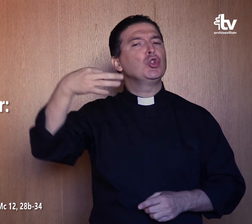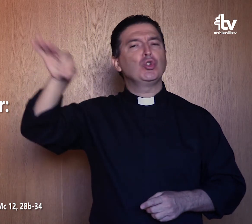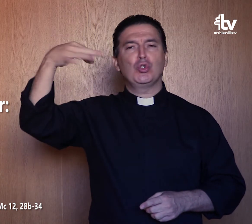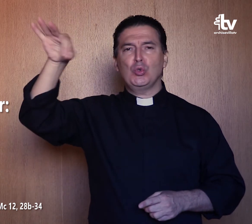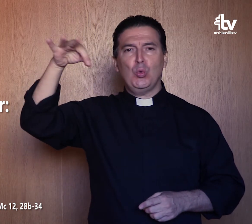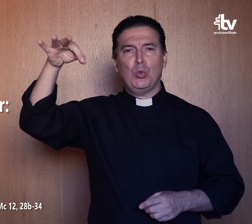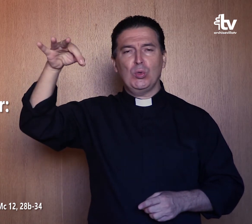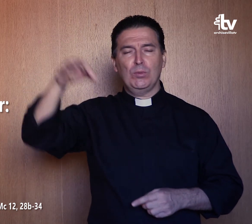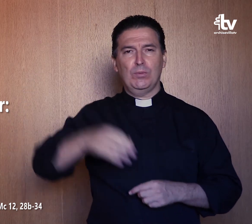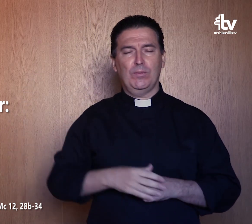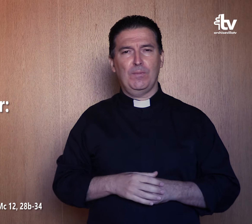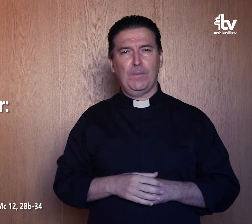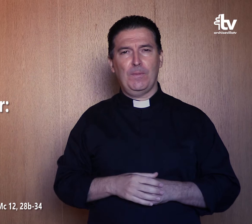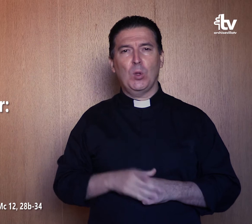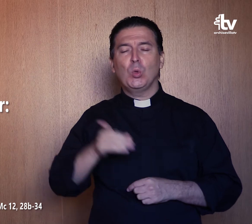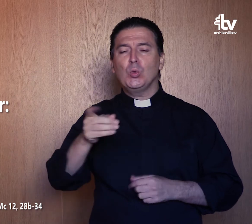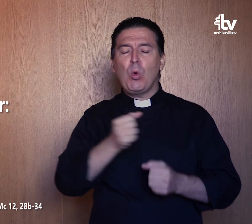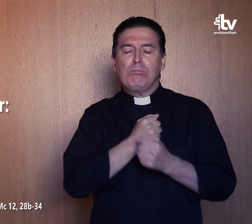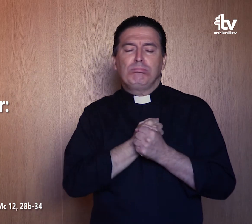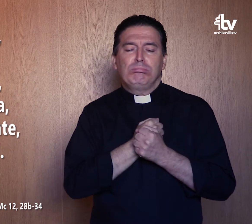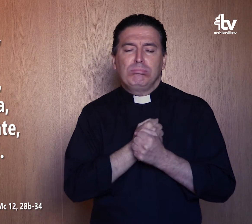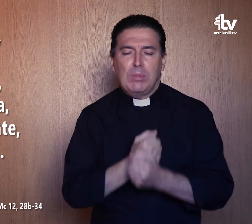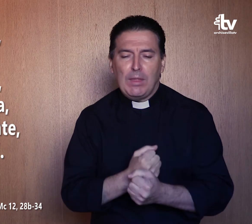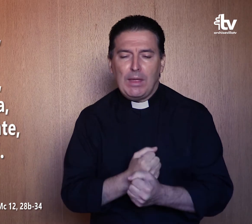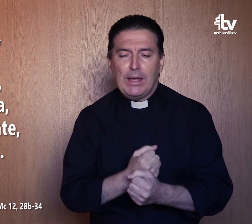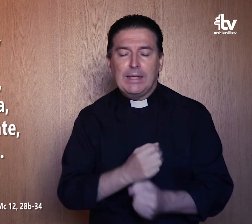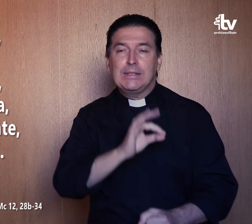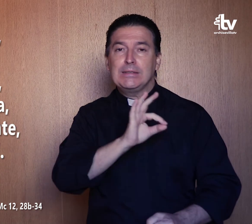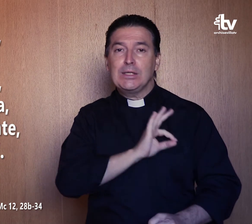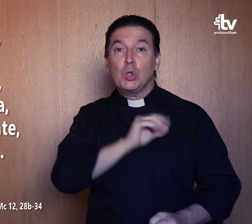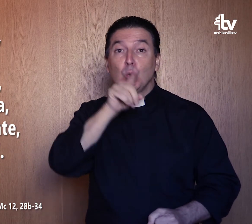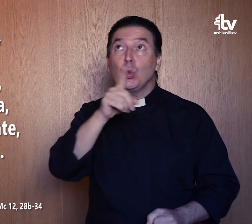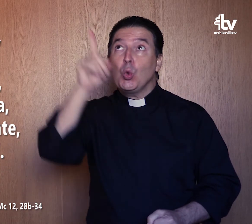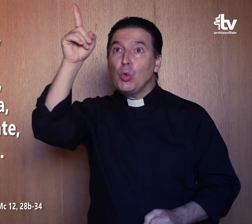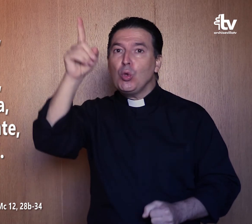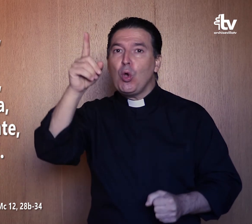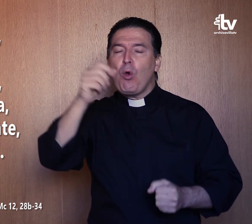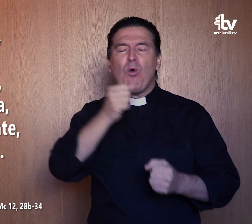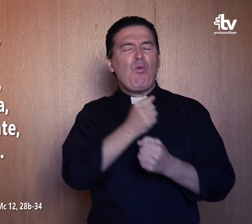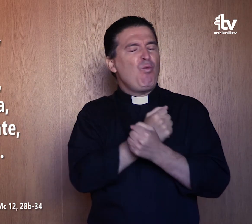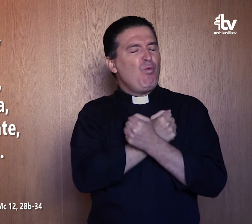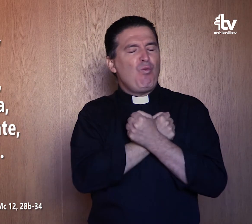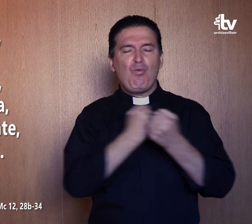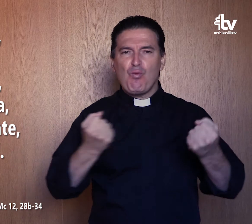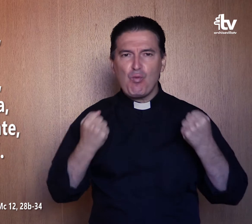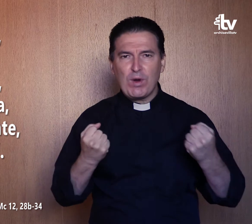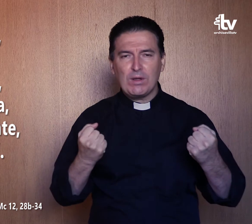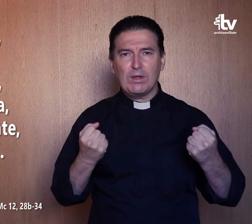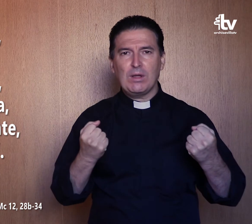el único Señor. Amarás al Señor, tu Dios, con todo tu corazón,